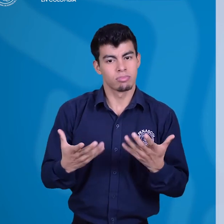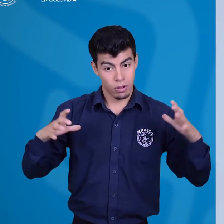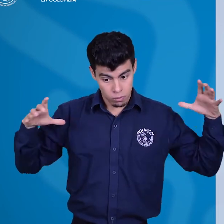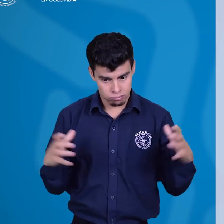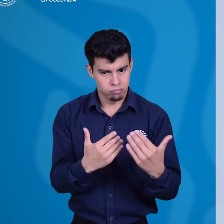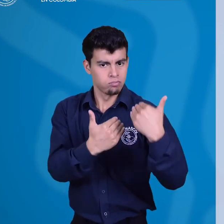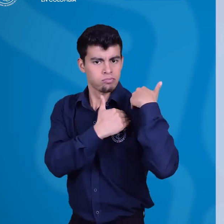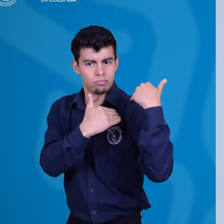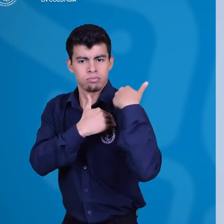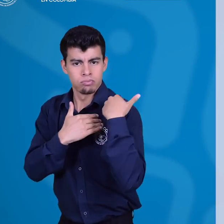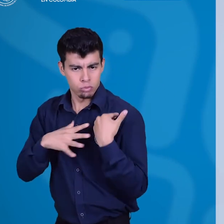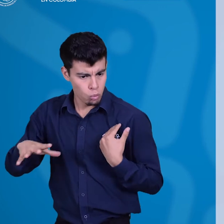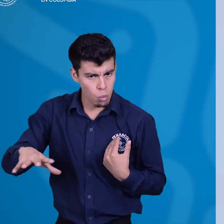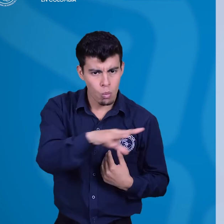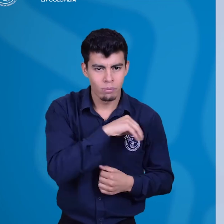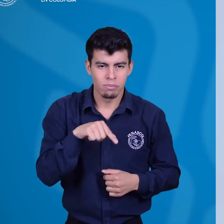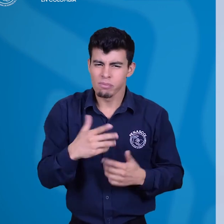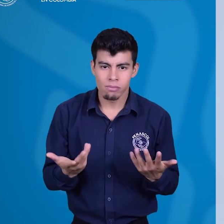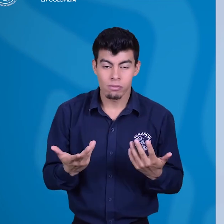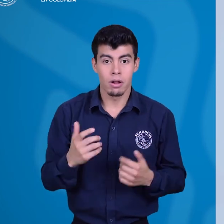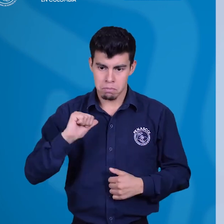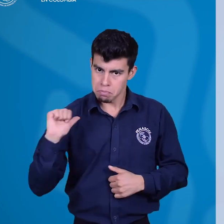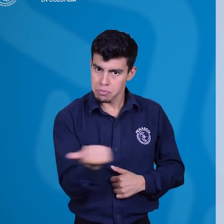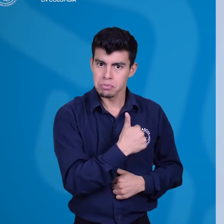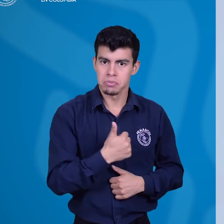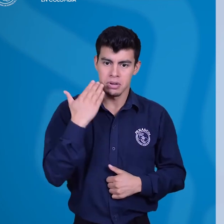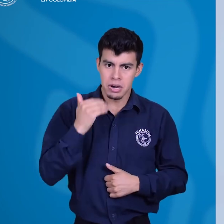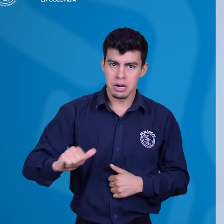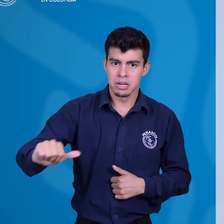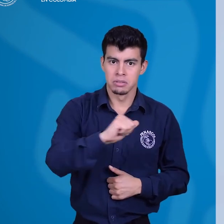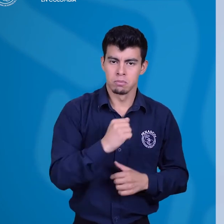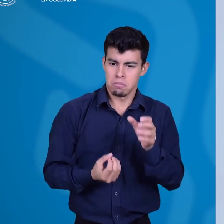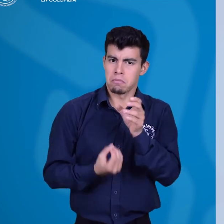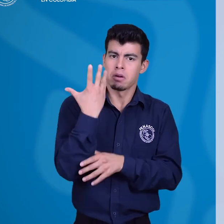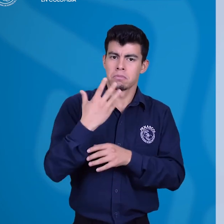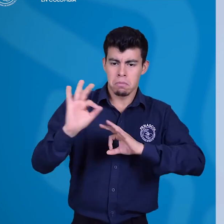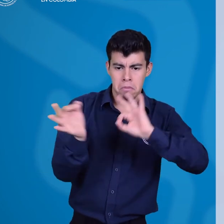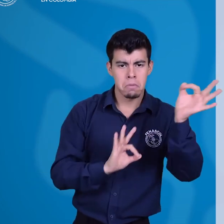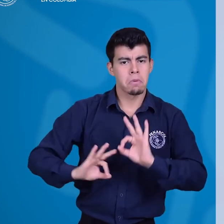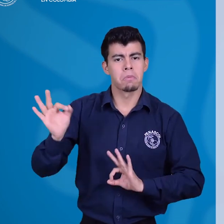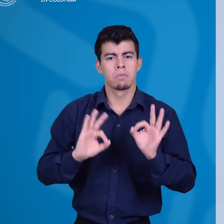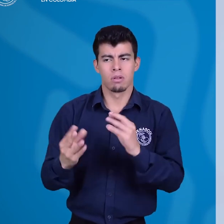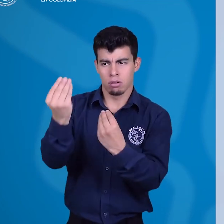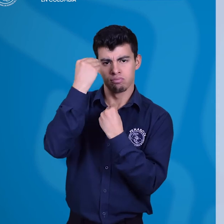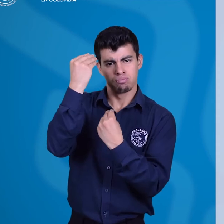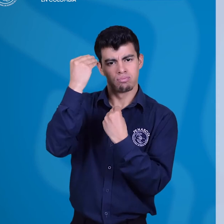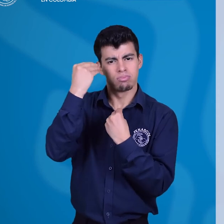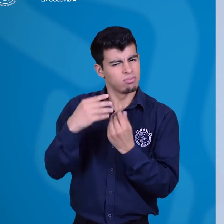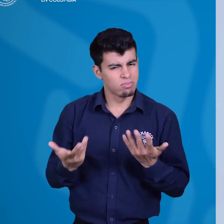de las mujeres sordas es un trabajo colectivo y corresponsable. Debe seguir y organizarse desde las propias